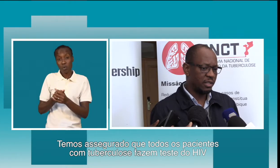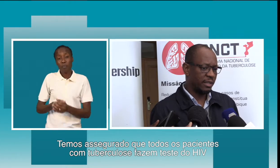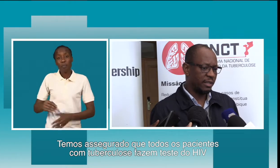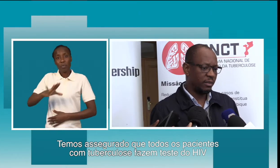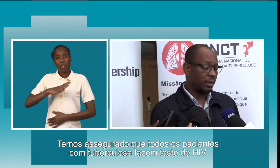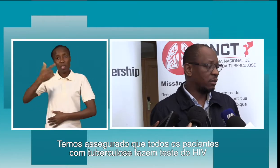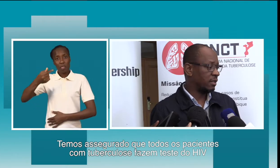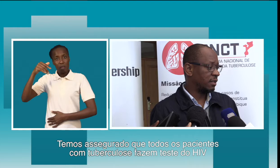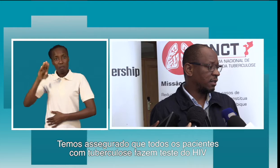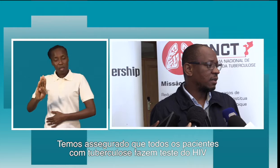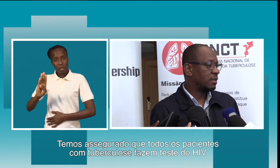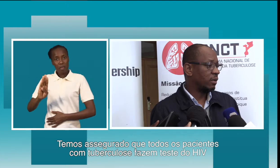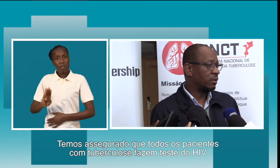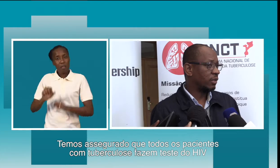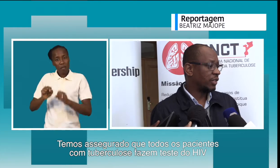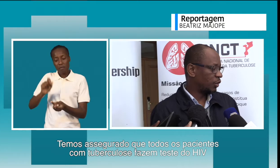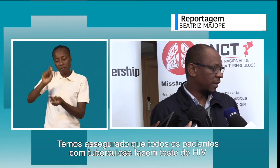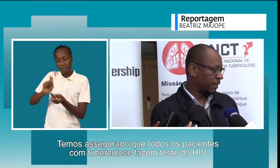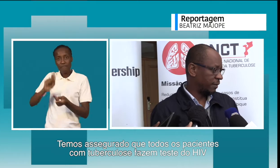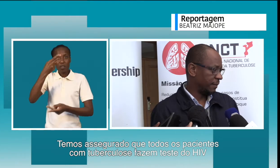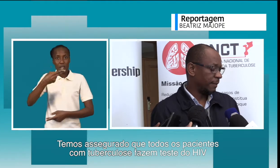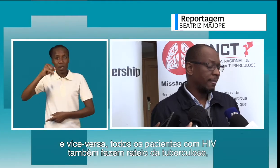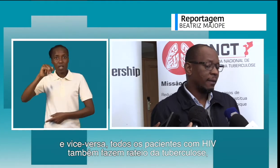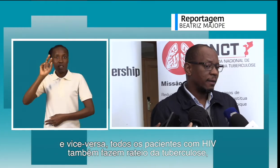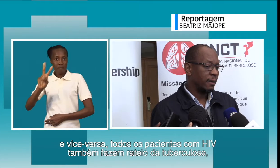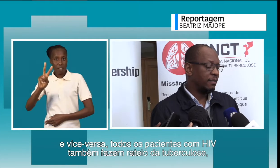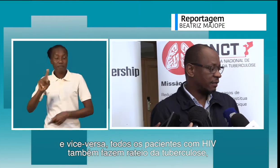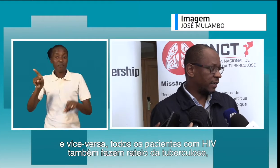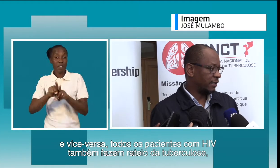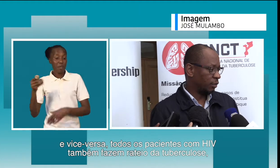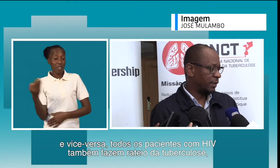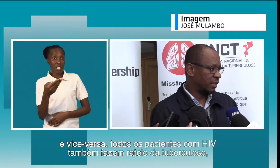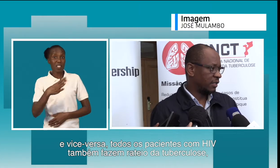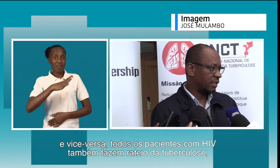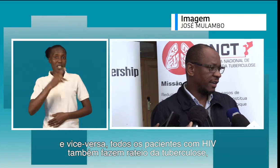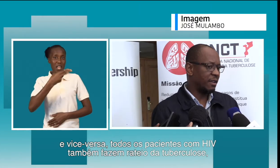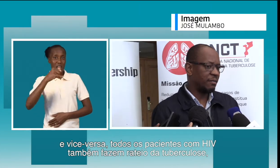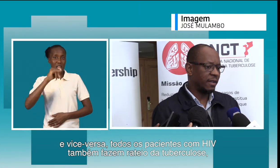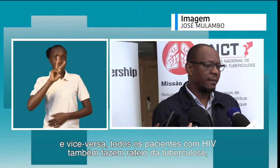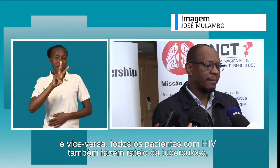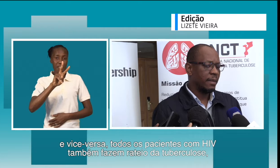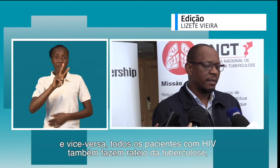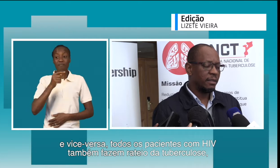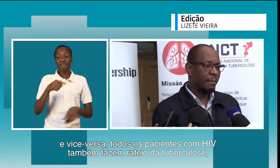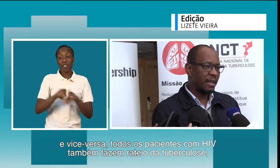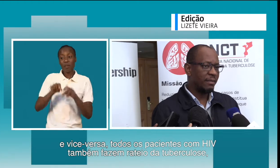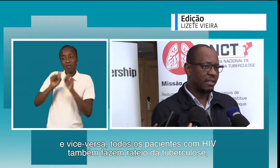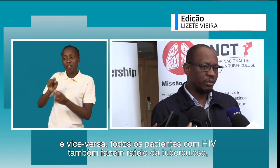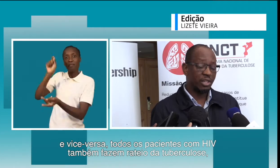que têm tuberculose são testados para HIV e vice-versa. Todos os pacientes que têm HIV também façam o